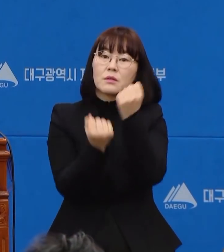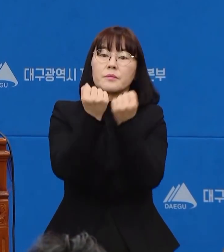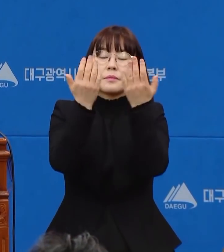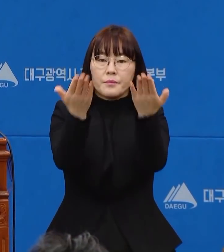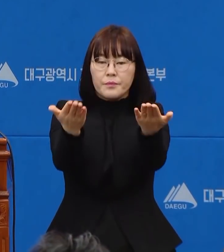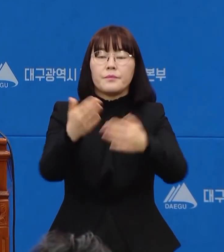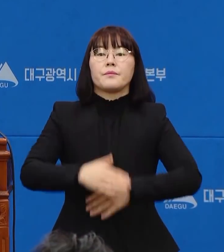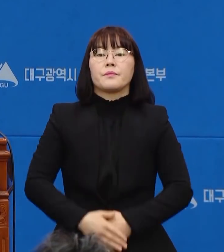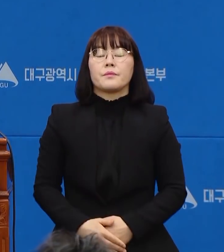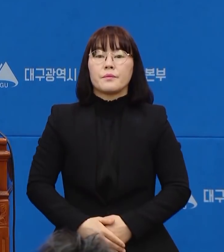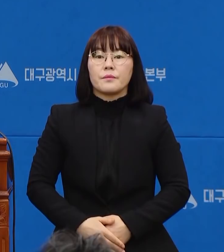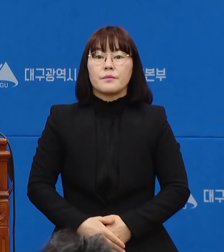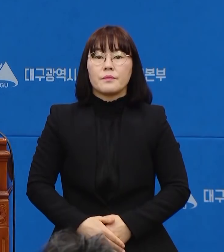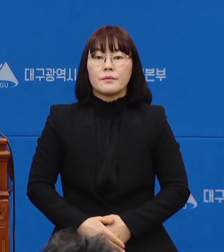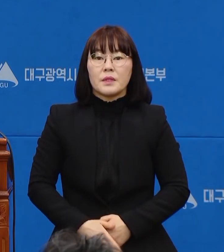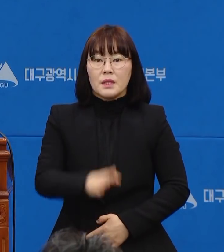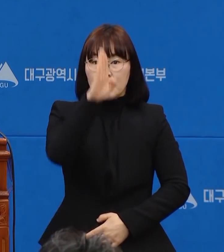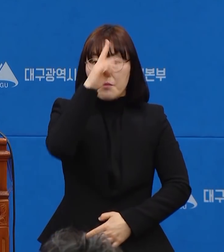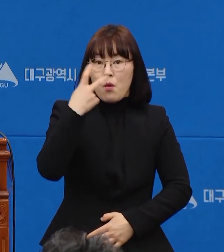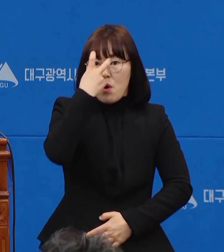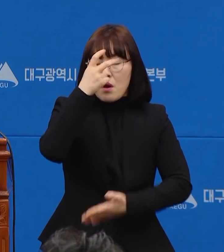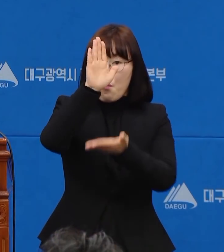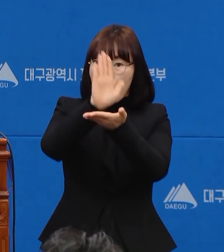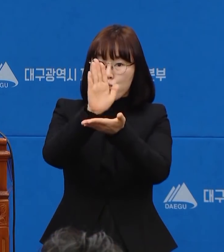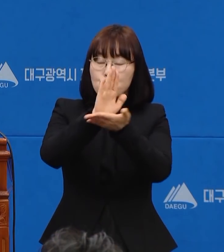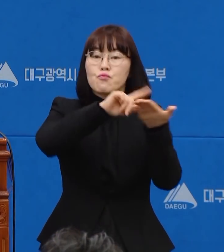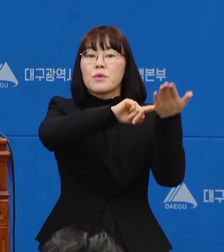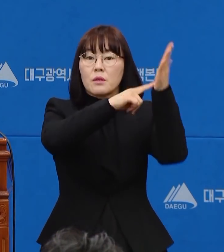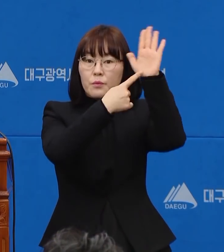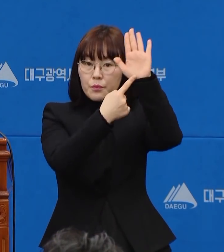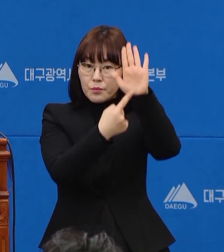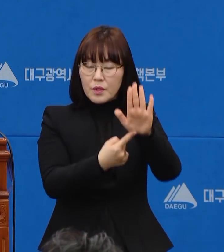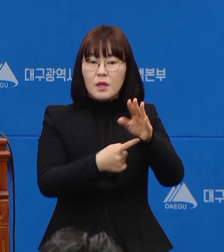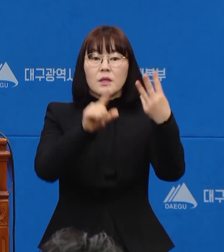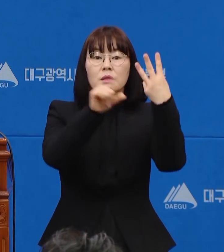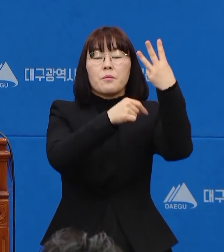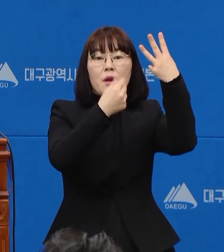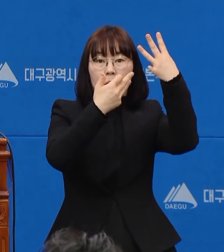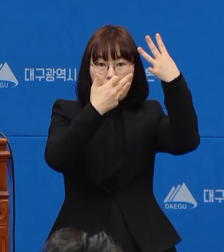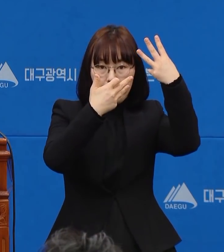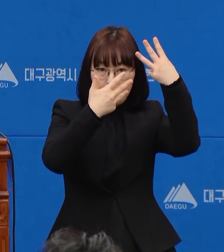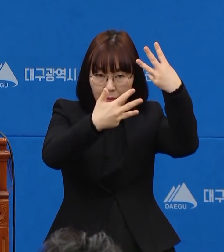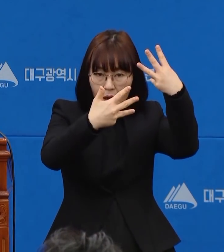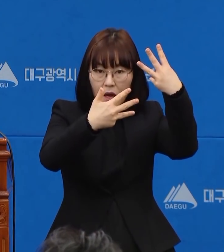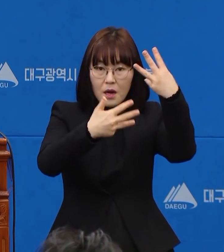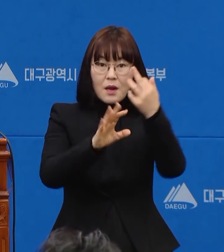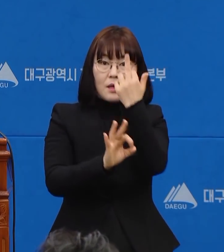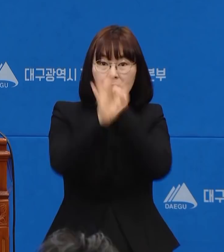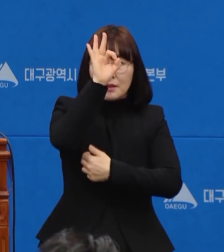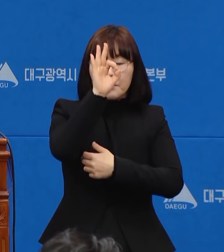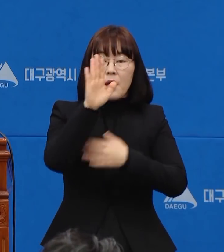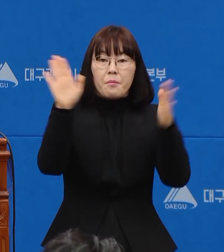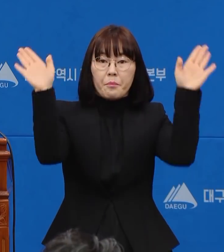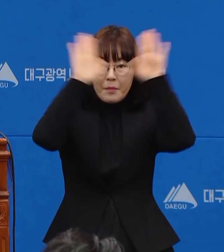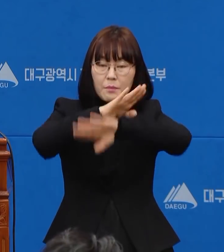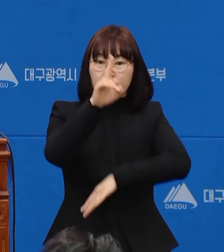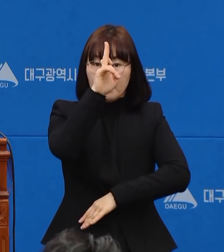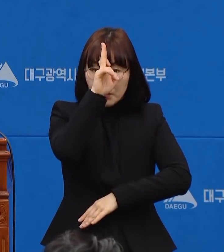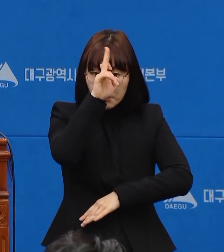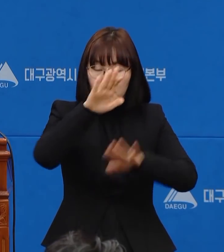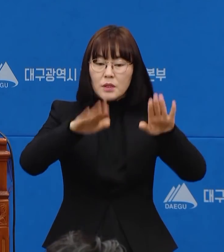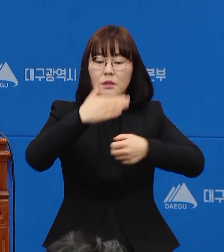말씀드리겠습니다. 질병관리본부의 발표에 따르면 3월 8일 오전 0시 현재 대구시에서